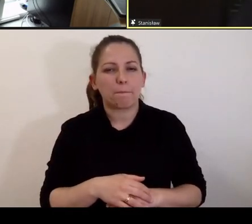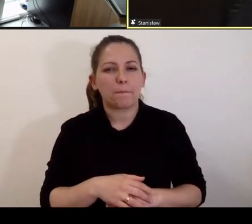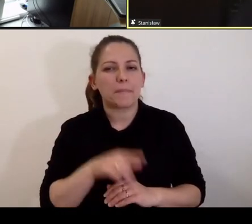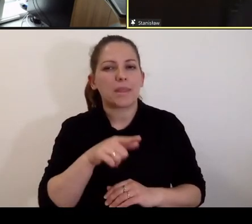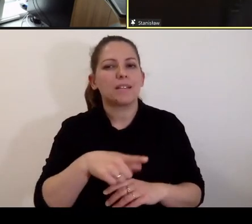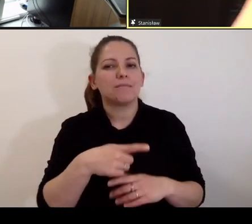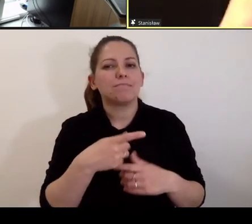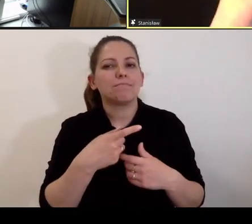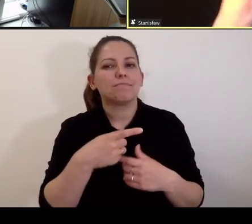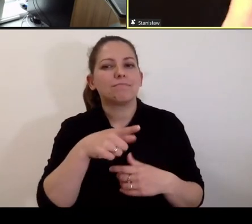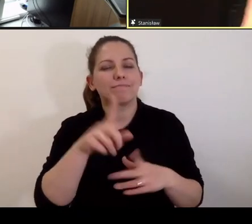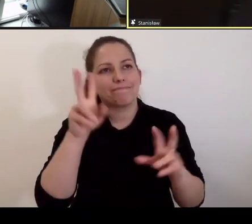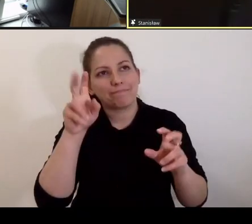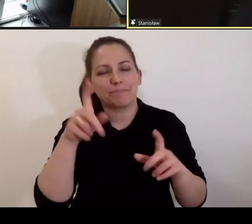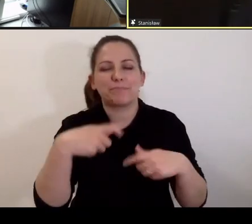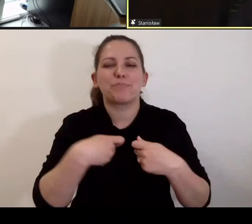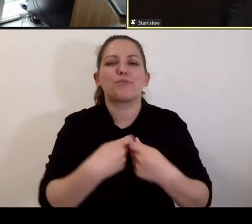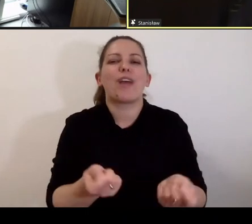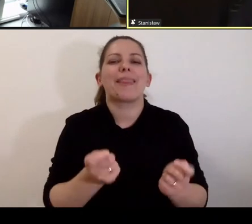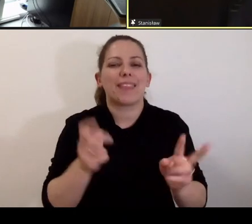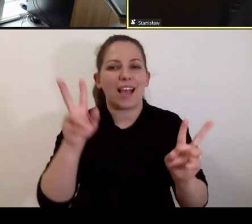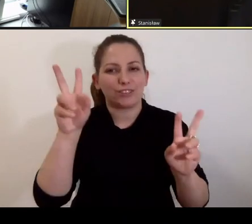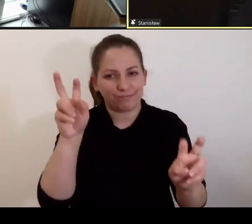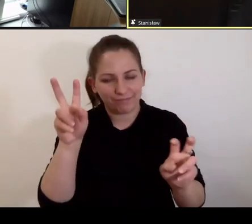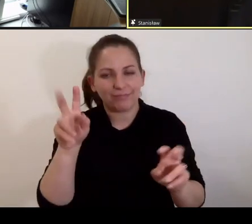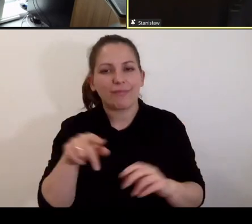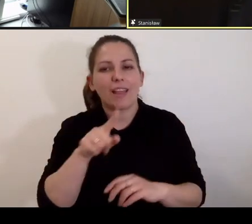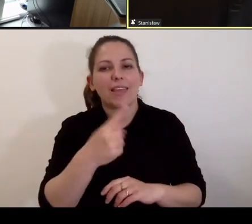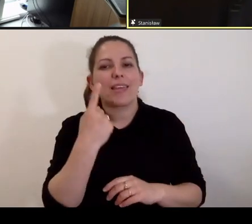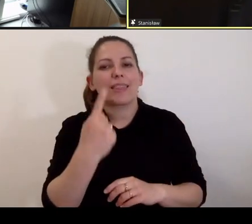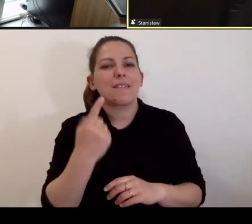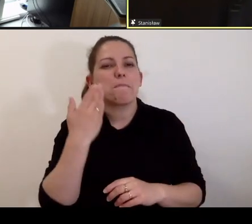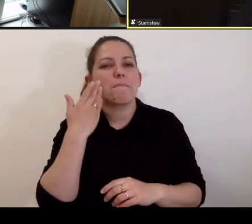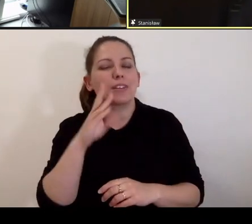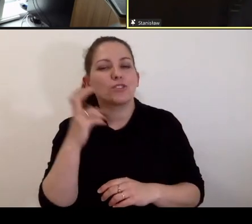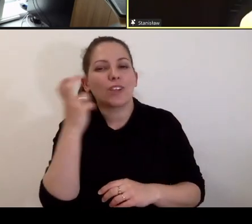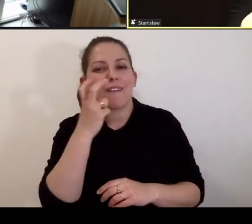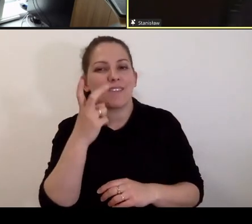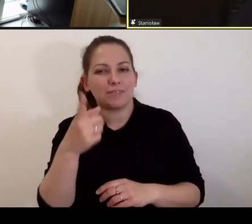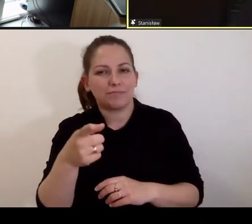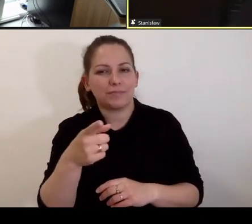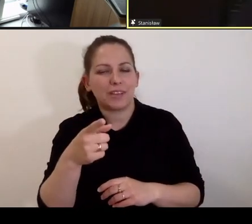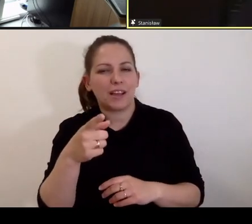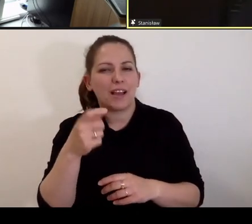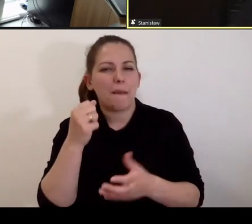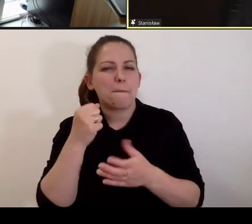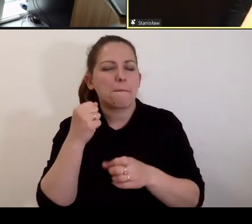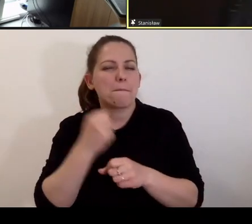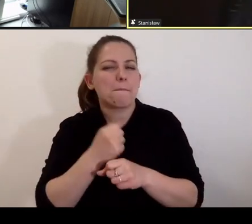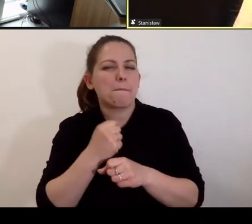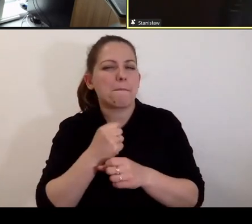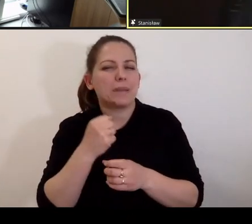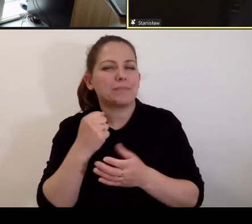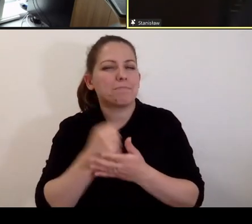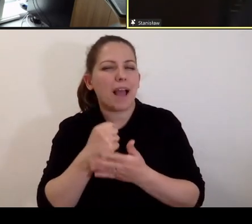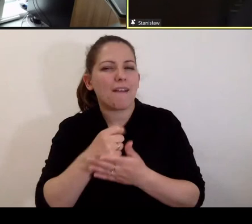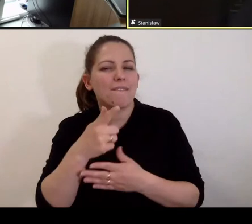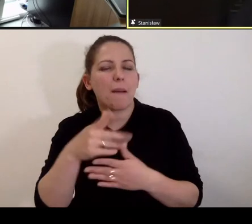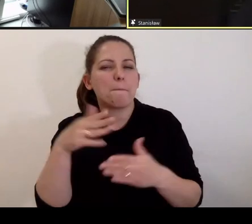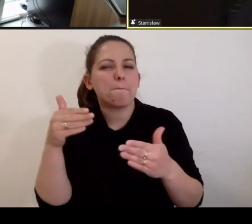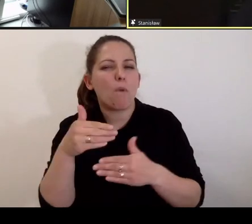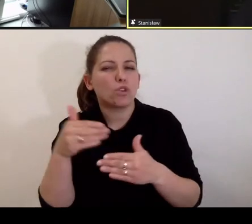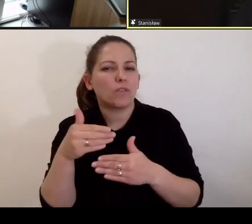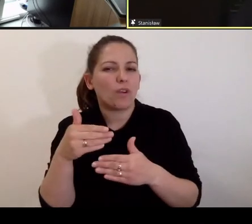sprzedać, w cudzysłowie oczywiście sprzedać, w jednej z bardzo ciekawych spraw. To tam chodziło wtedy o możliwość